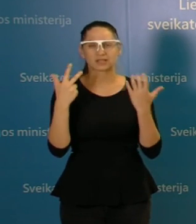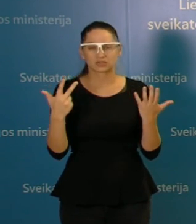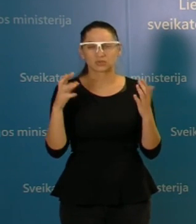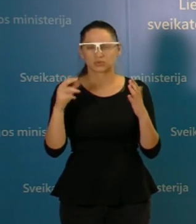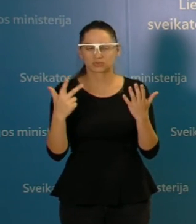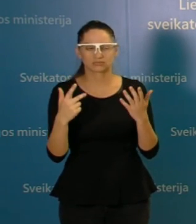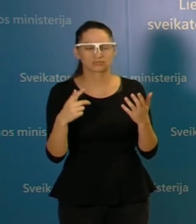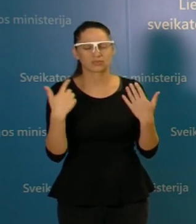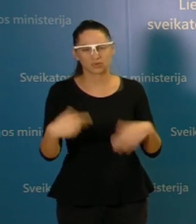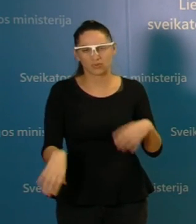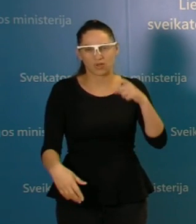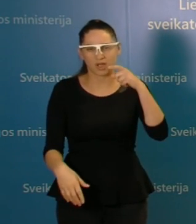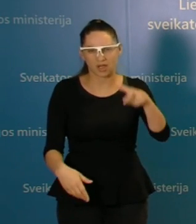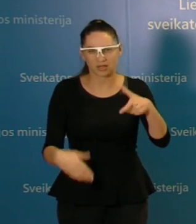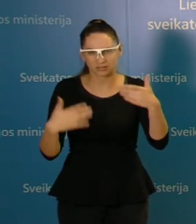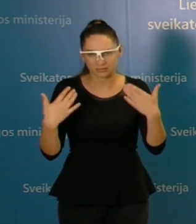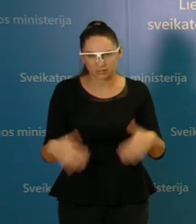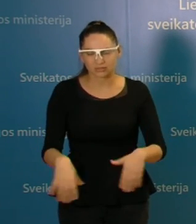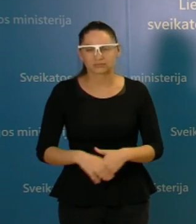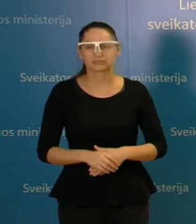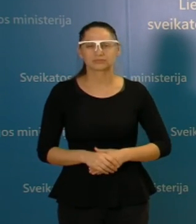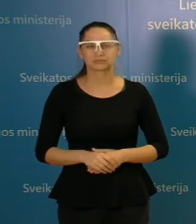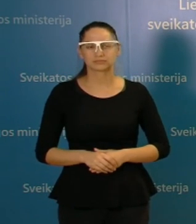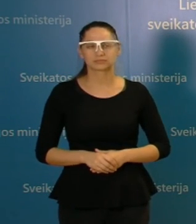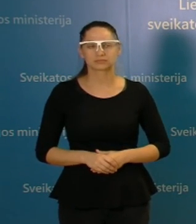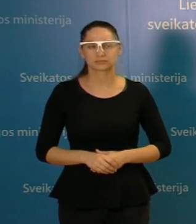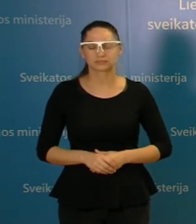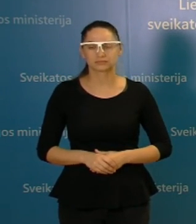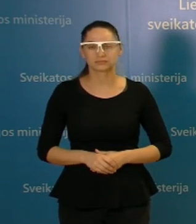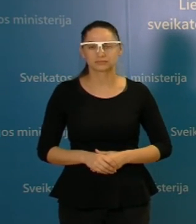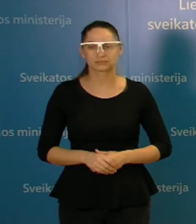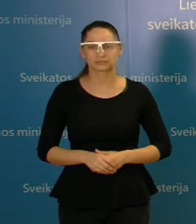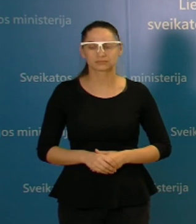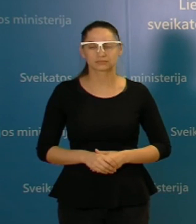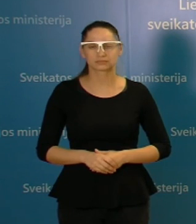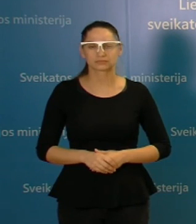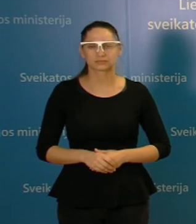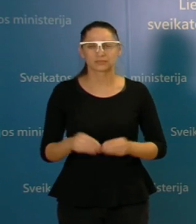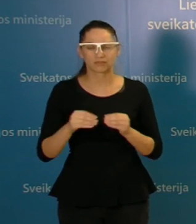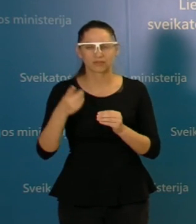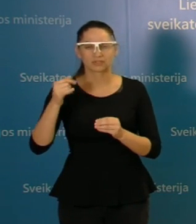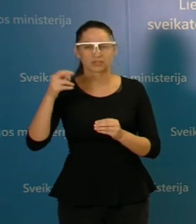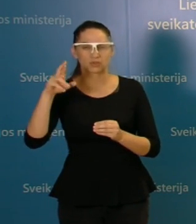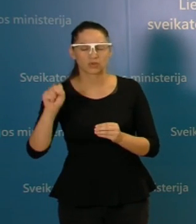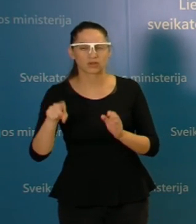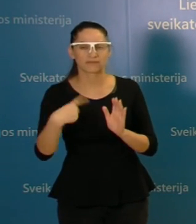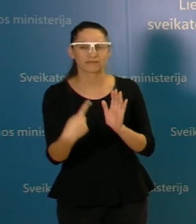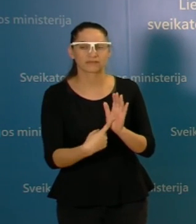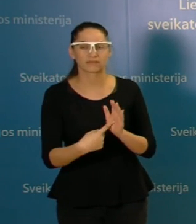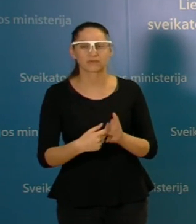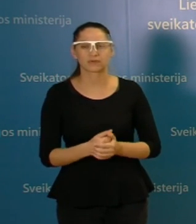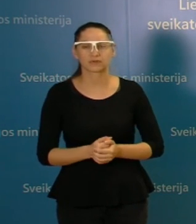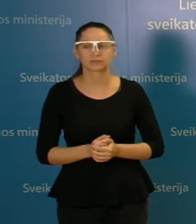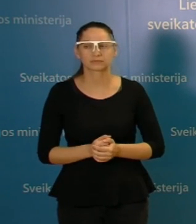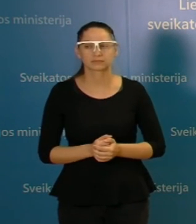nebesikartosim, nes nekartą jau pasisakėt. Tai kiti Dainoras klausimai, kokios yra tos testavimo ribos,